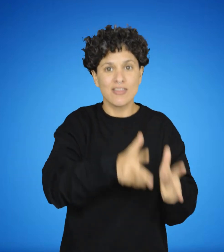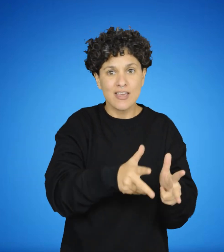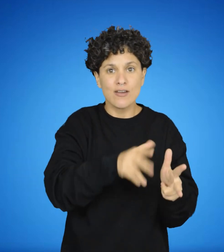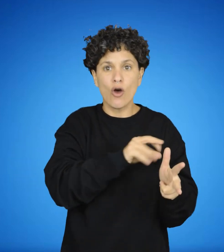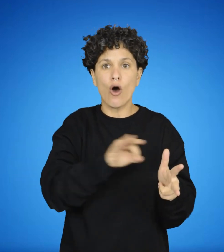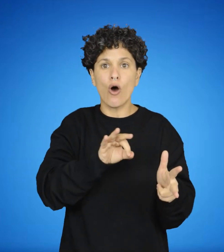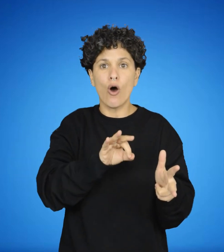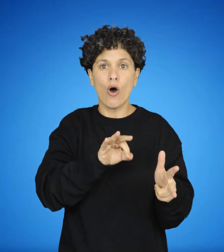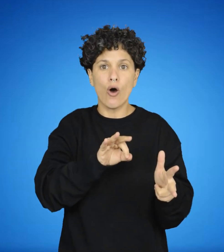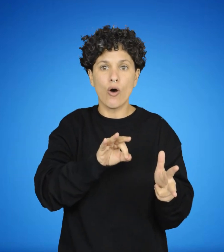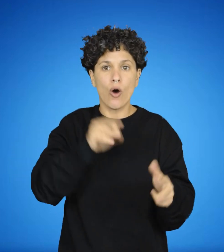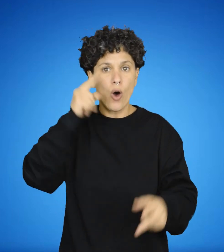los objetos o cosas.